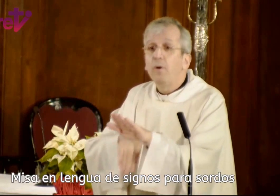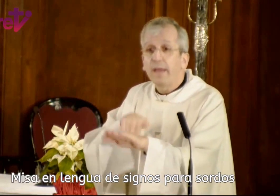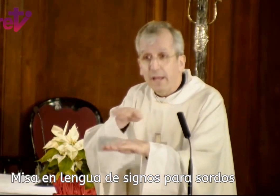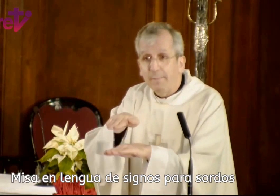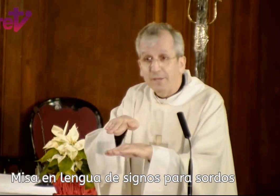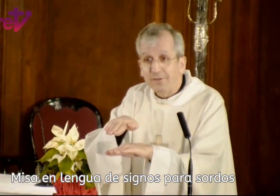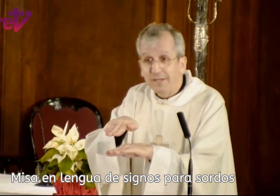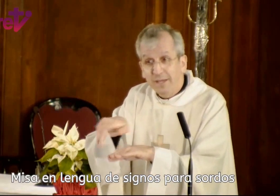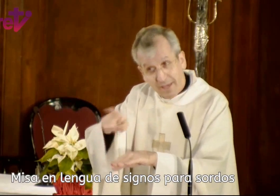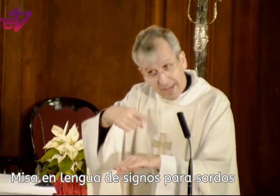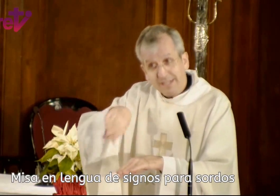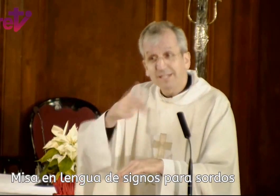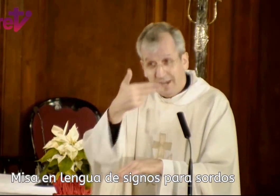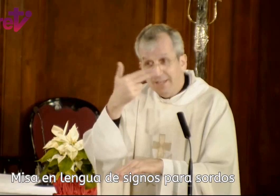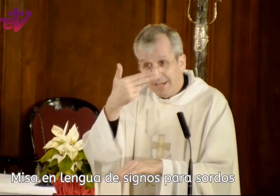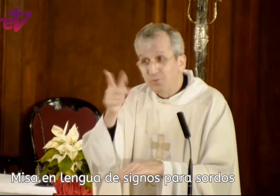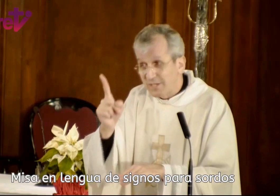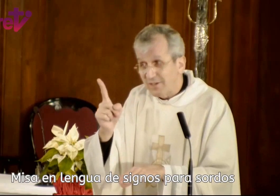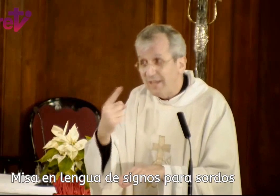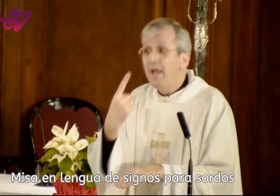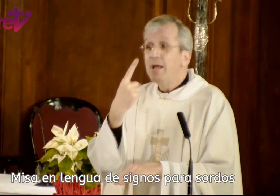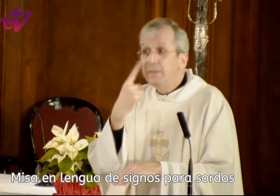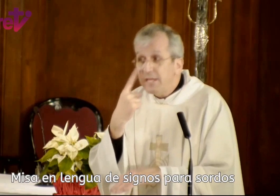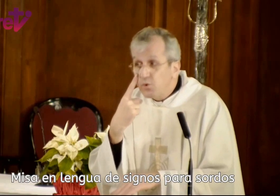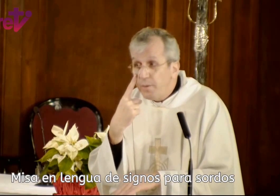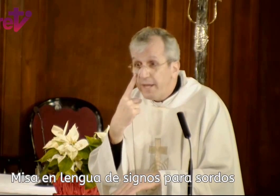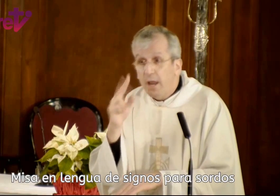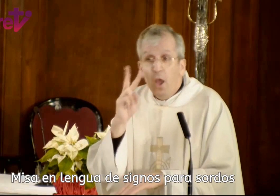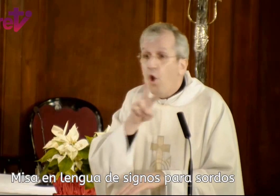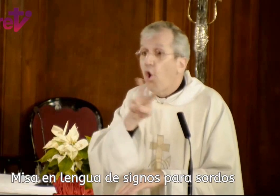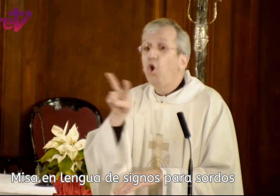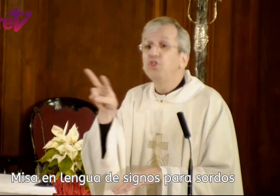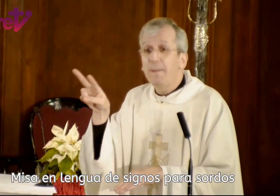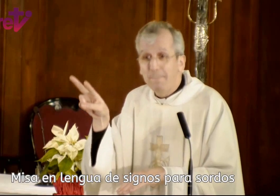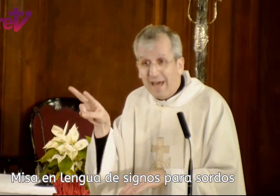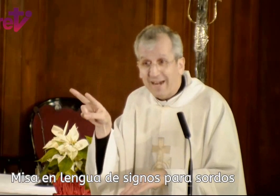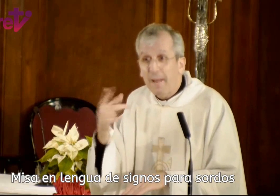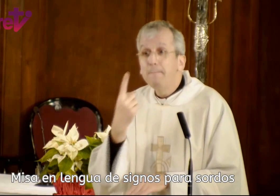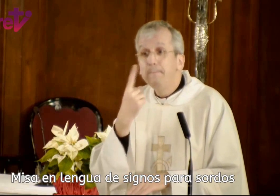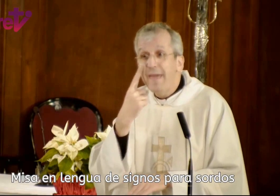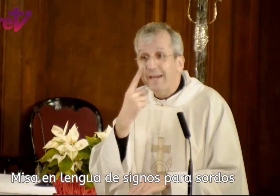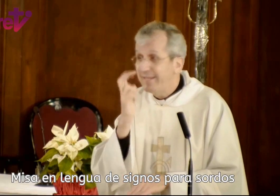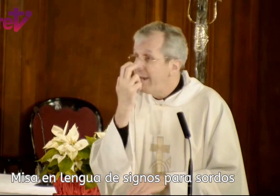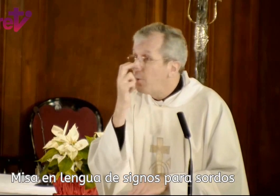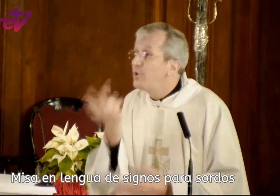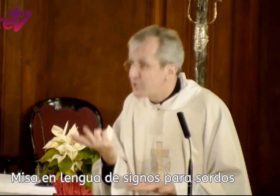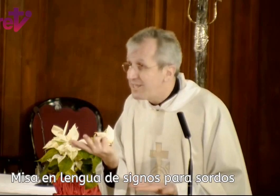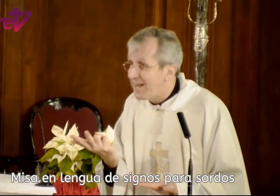en camino. Este es el interés nuestro, es decir, descubrir, contemplar, ver, tener curiosidad,